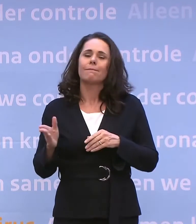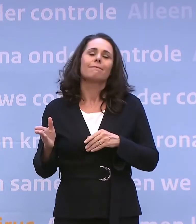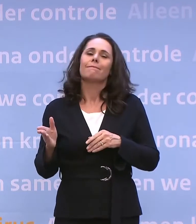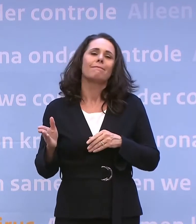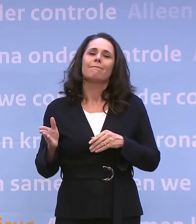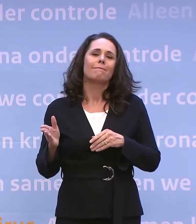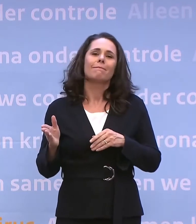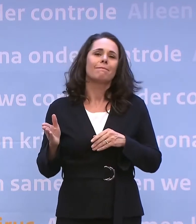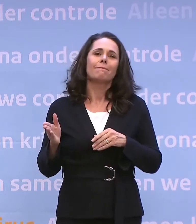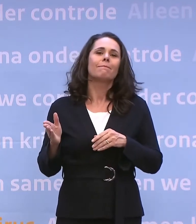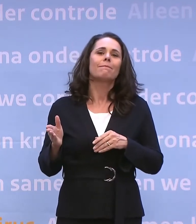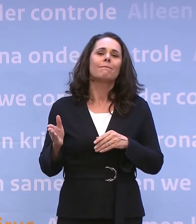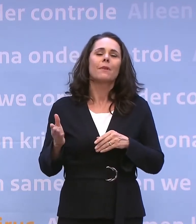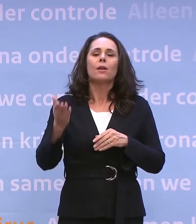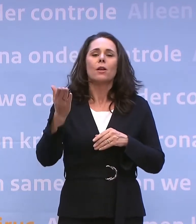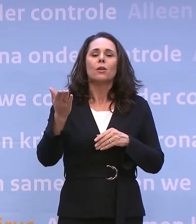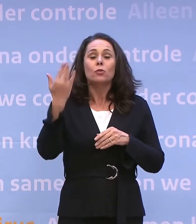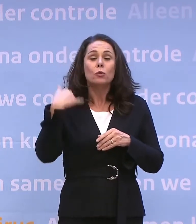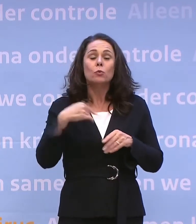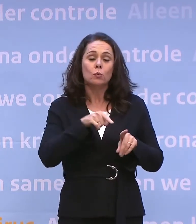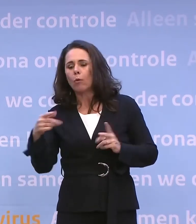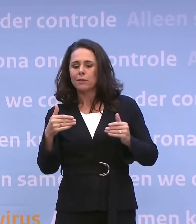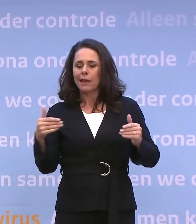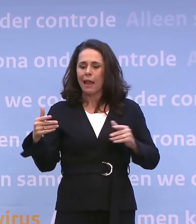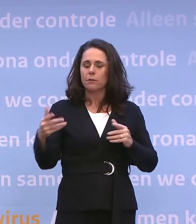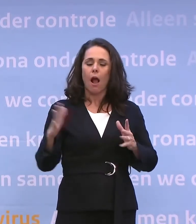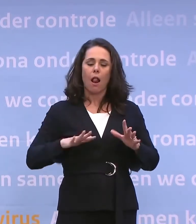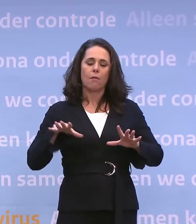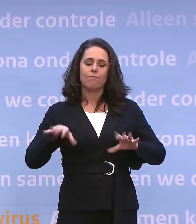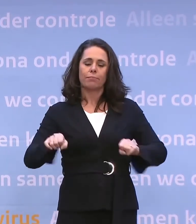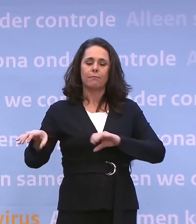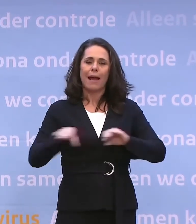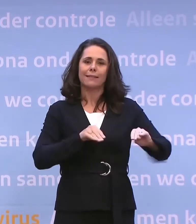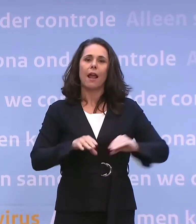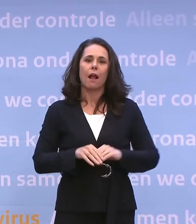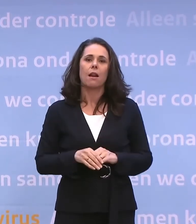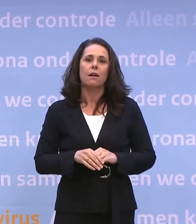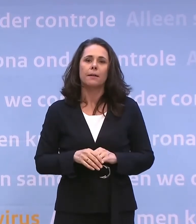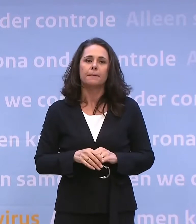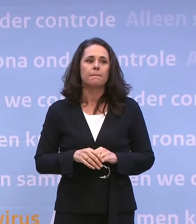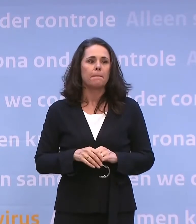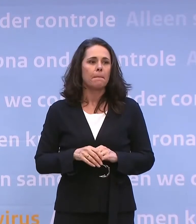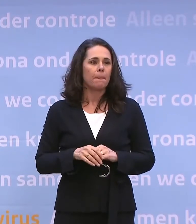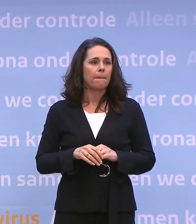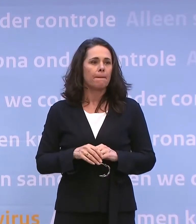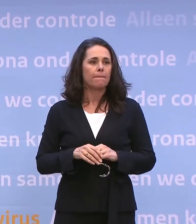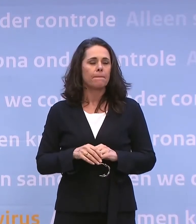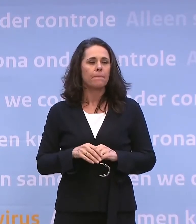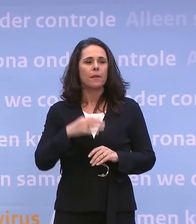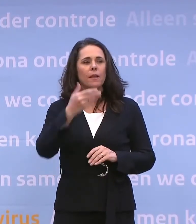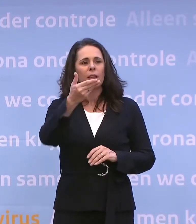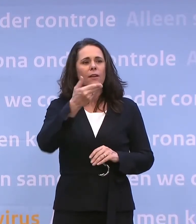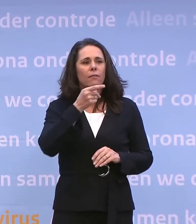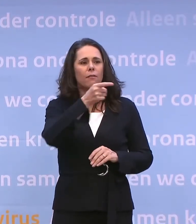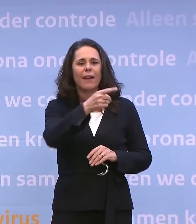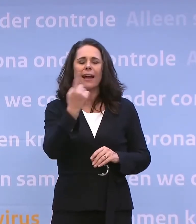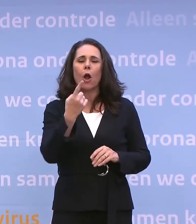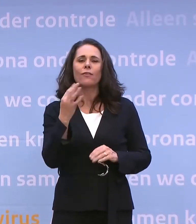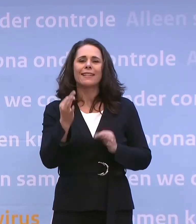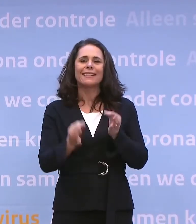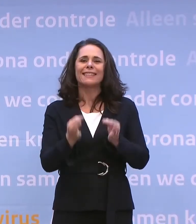dat moment was het op basis van opvattingen. Oké, tot slot. Beste minister-president,